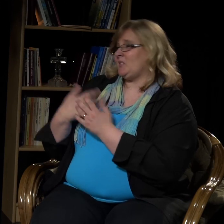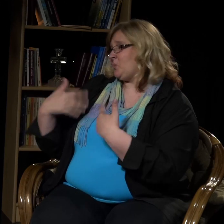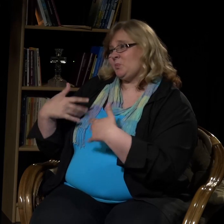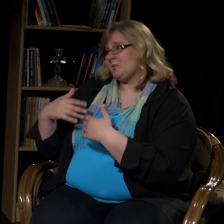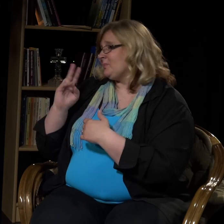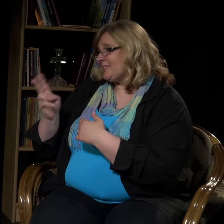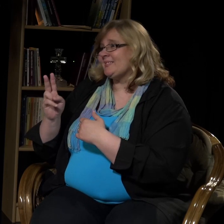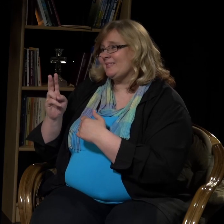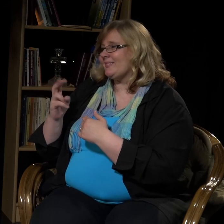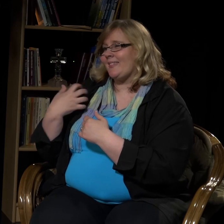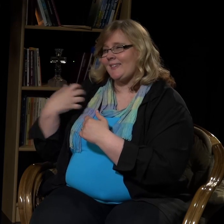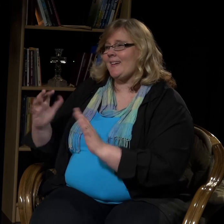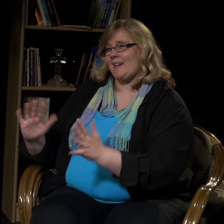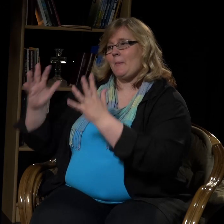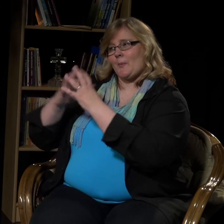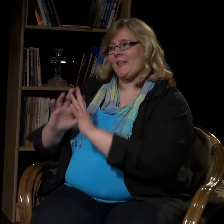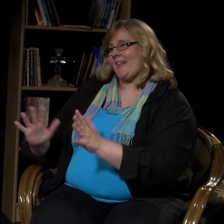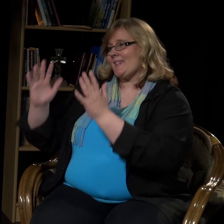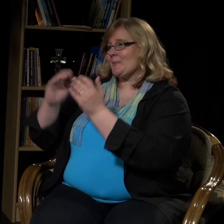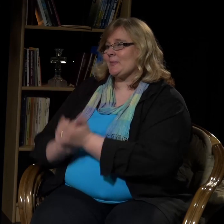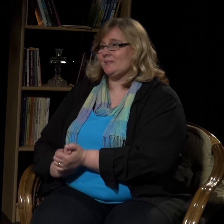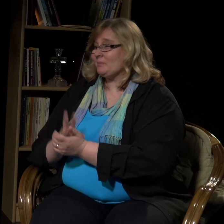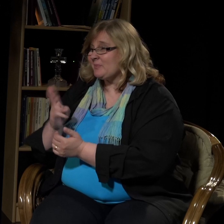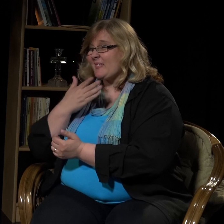Se on rikasta ja ihmeellistä, mitä me voimme sen rukouksen kautta saada.